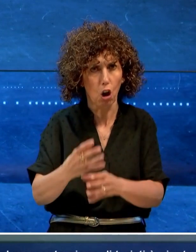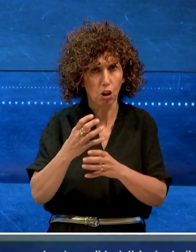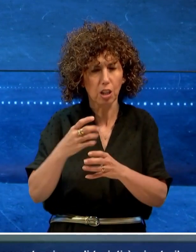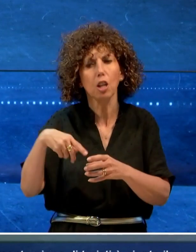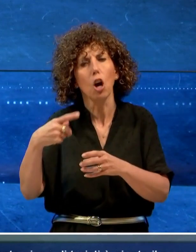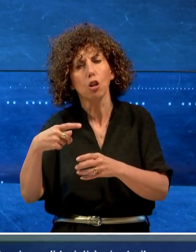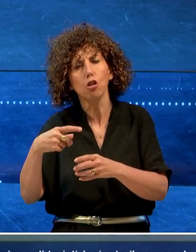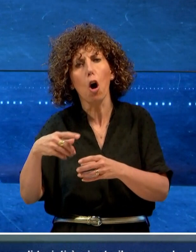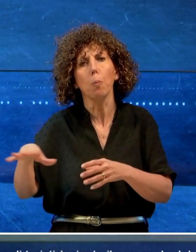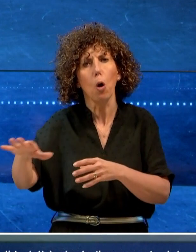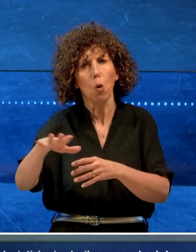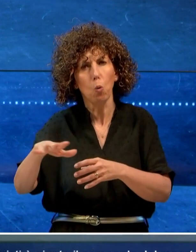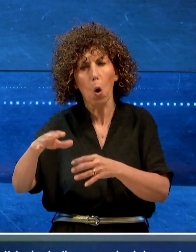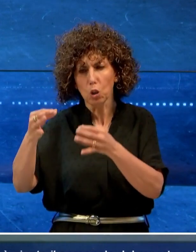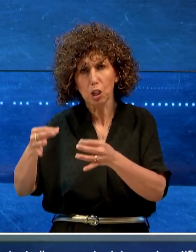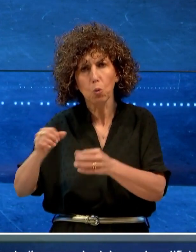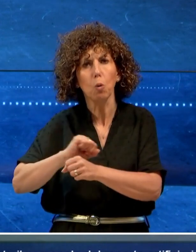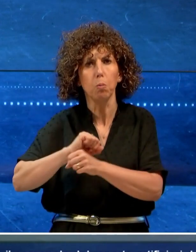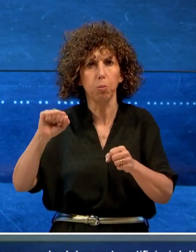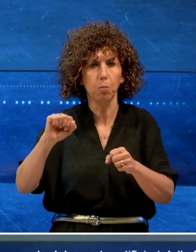fatto brillare in un luogo sicuro.